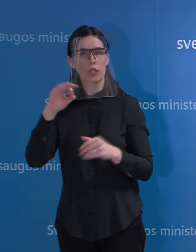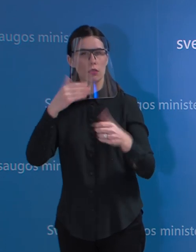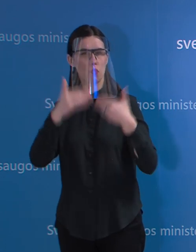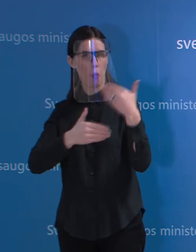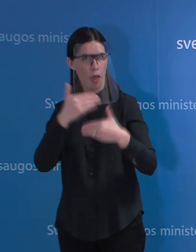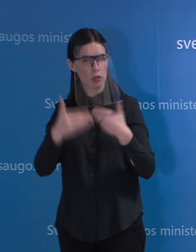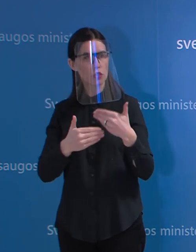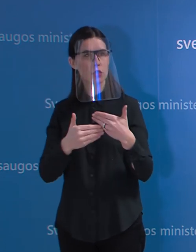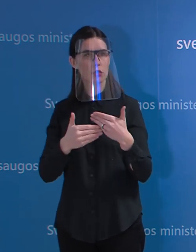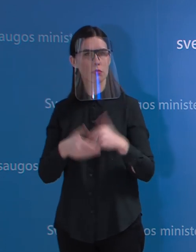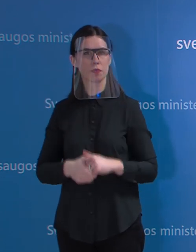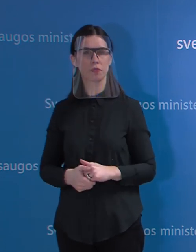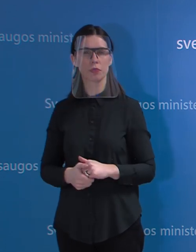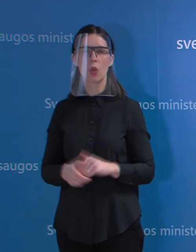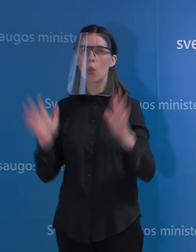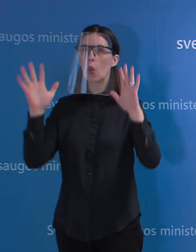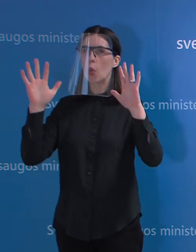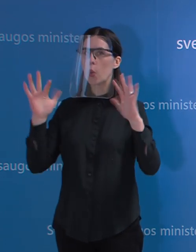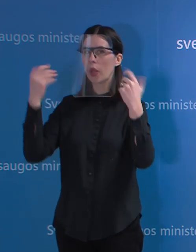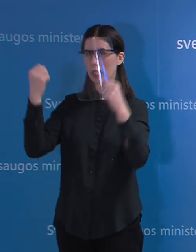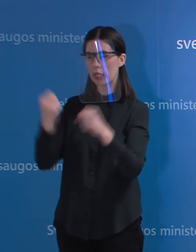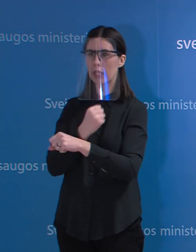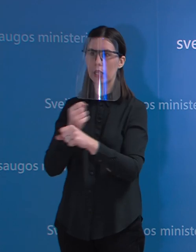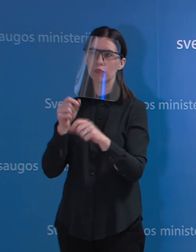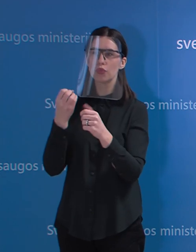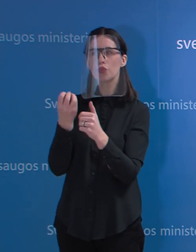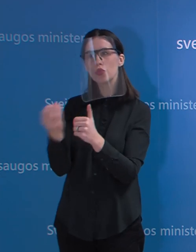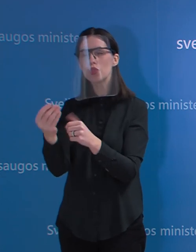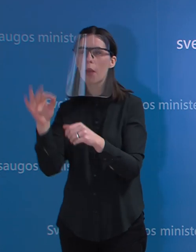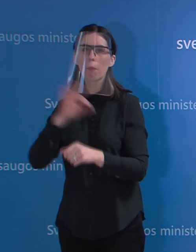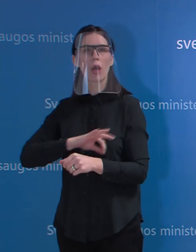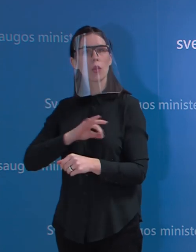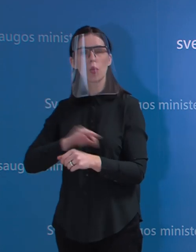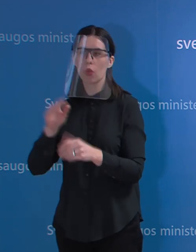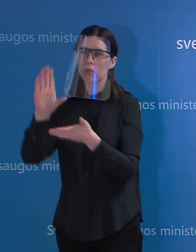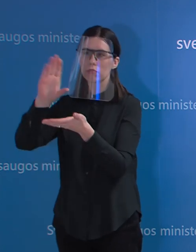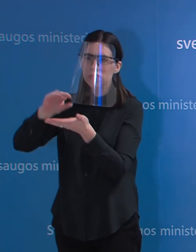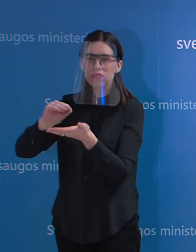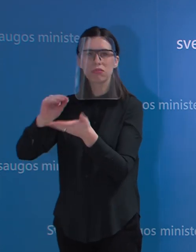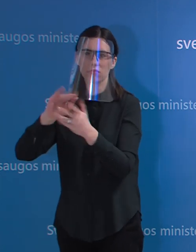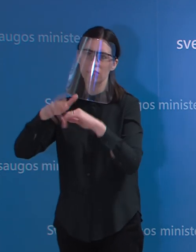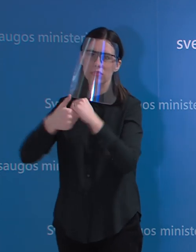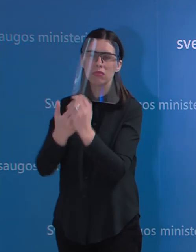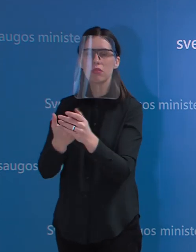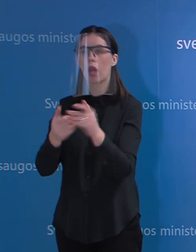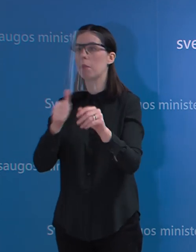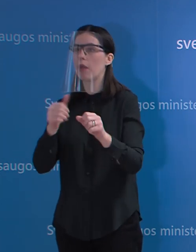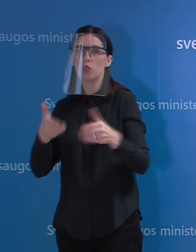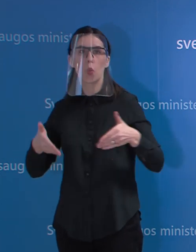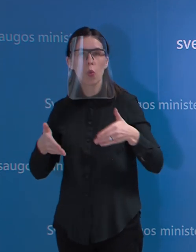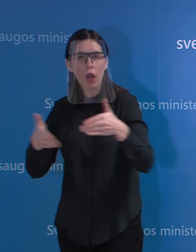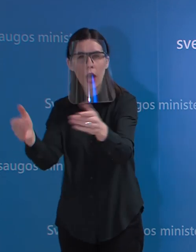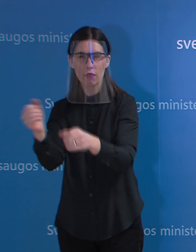tiesiog panaudoti tokius produktus platesnei dezinfekcijai, jeigu iškiltų poreikis gatves ar didelius plotus